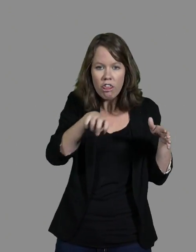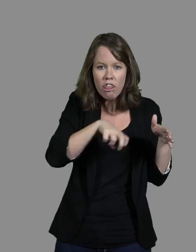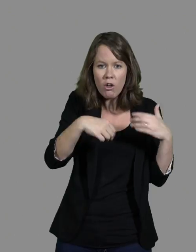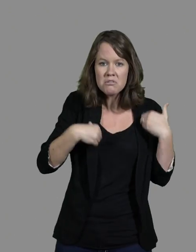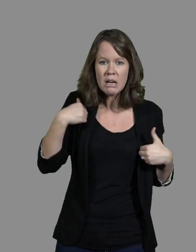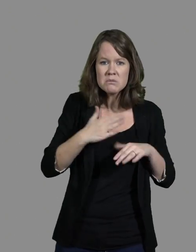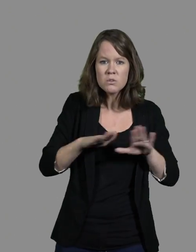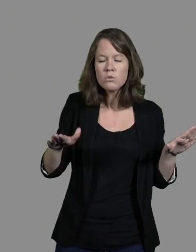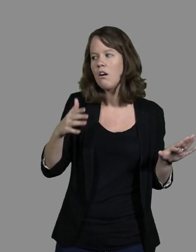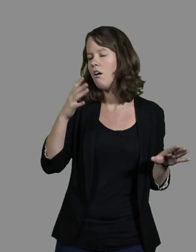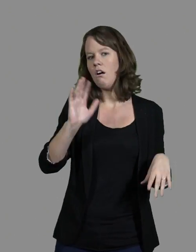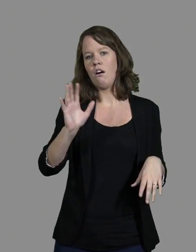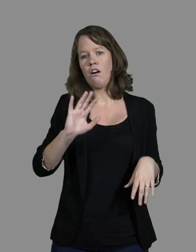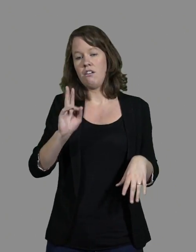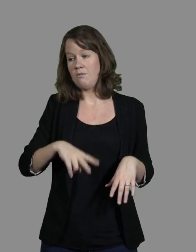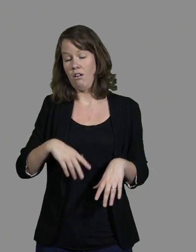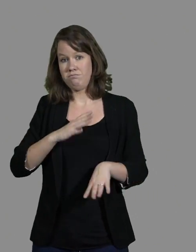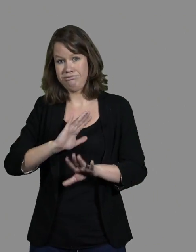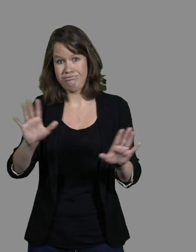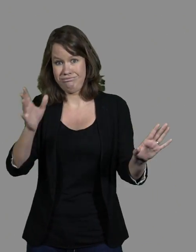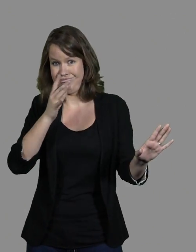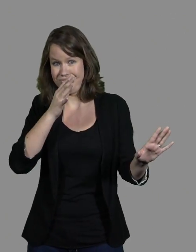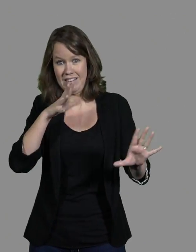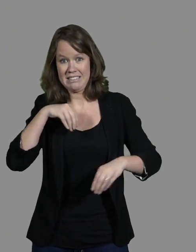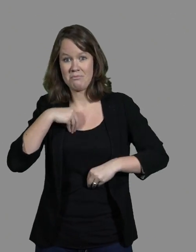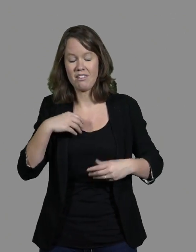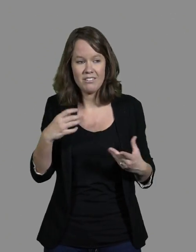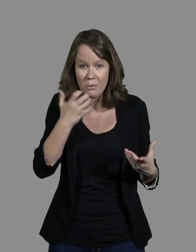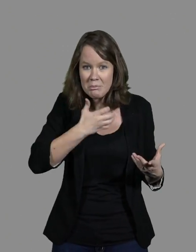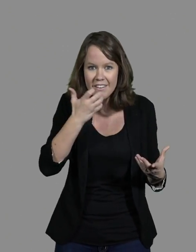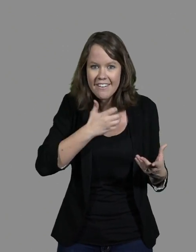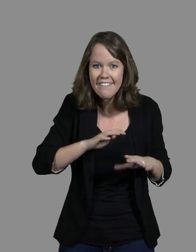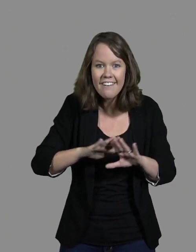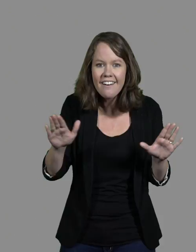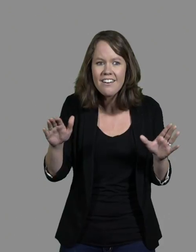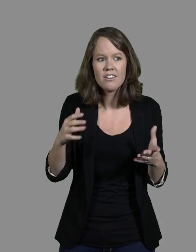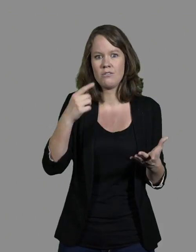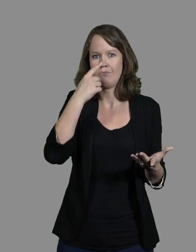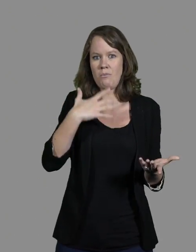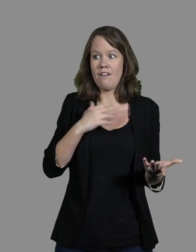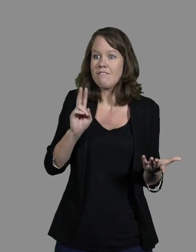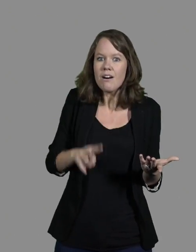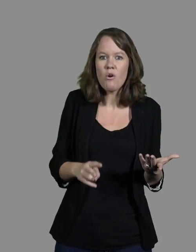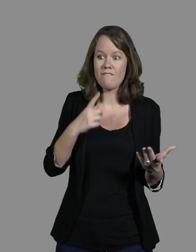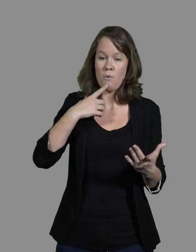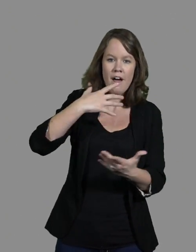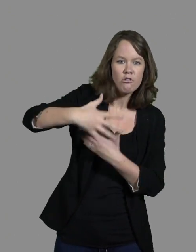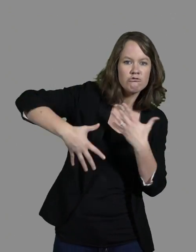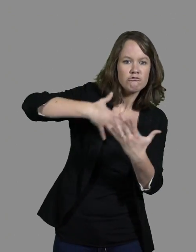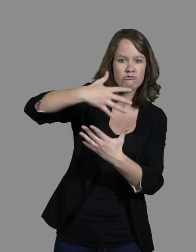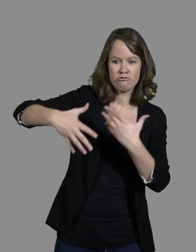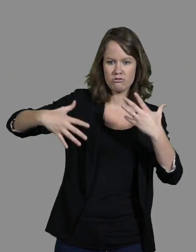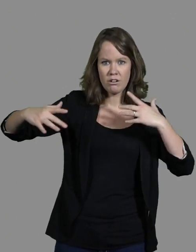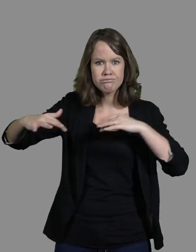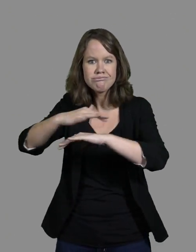que d'y penser, ça m'irisse les poils. Parce que je pense qu'il est bon d'aller avec les autres. Parce que